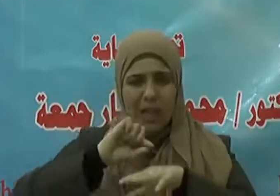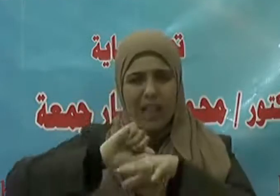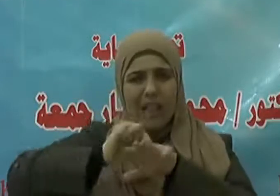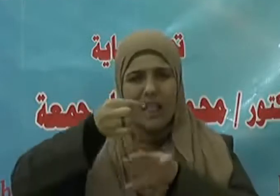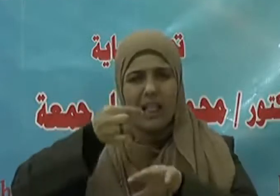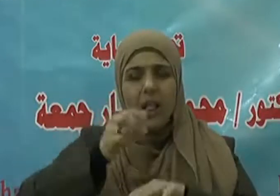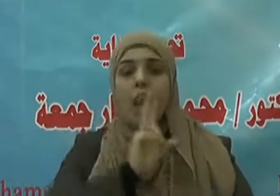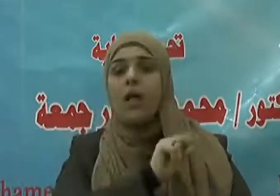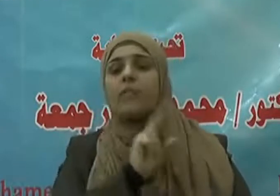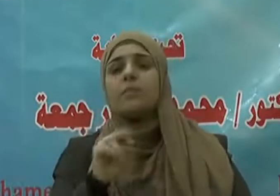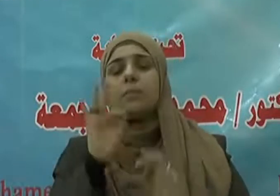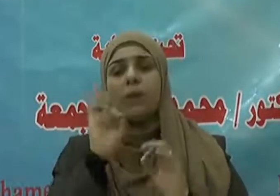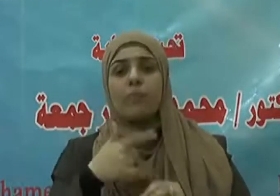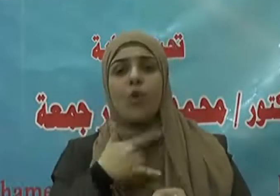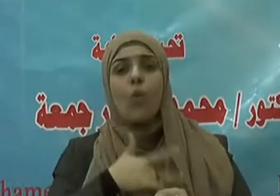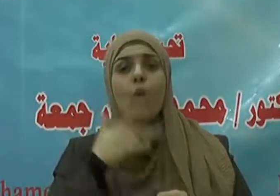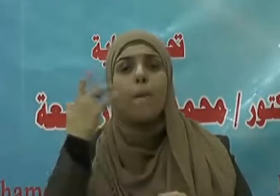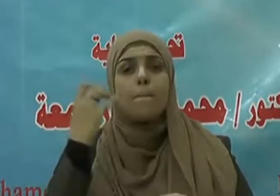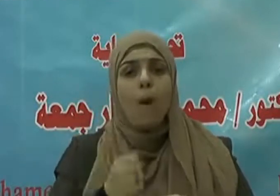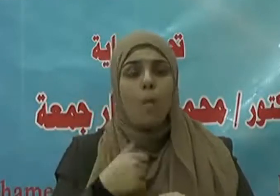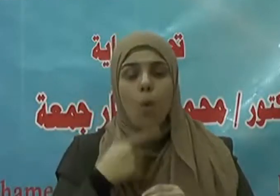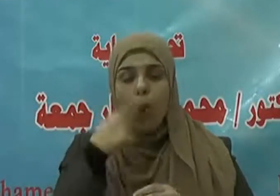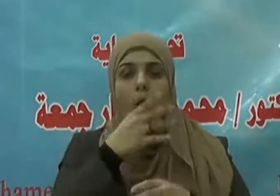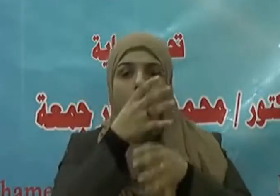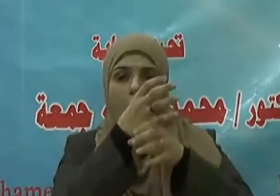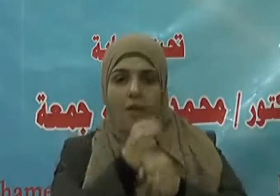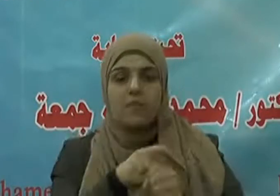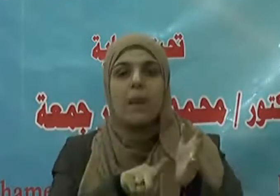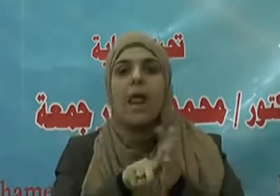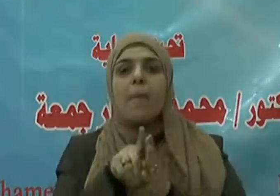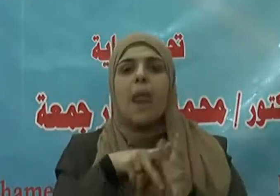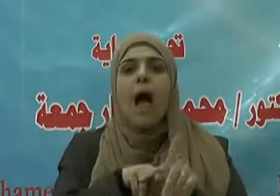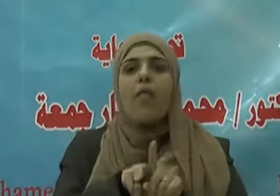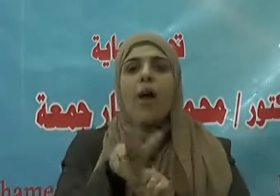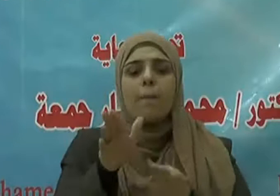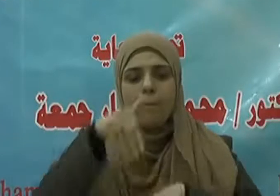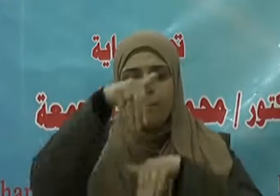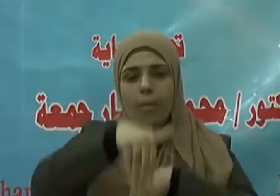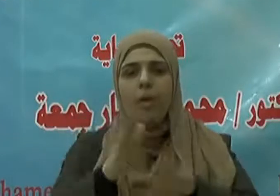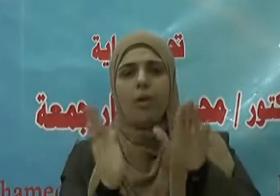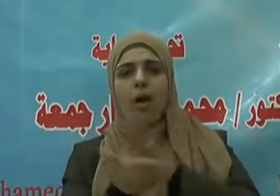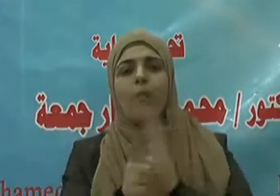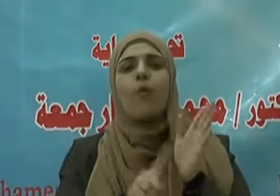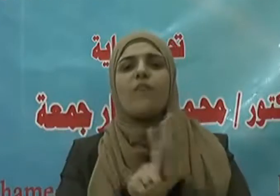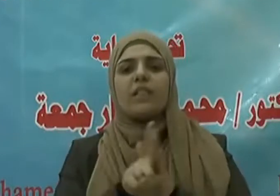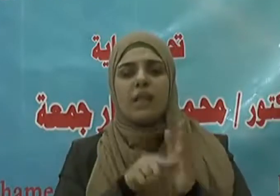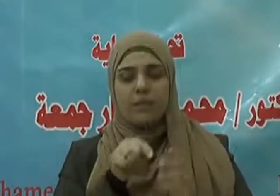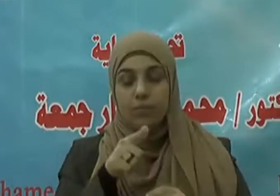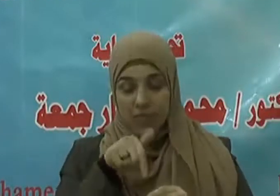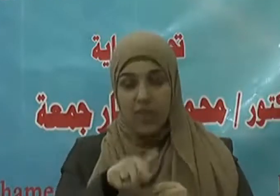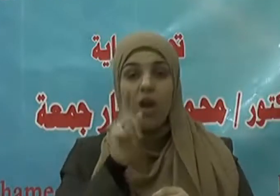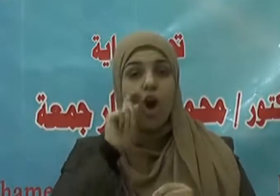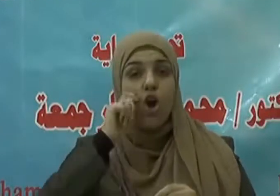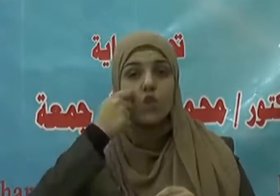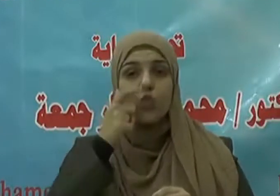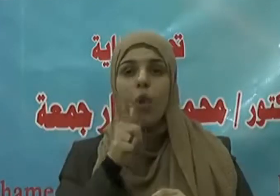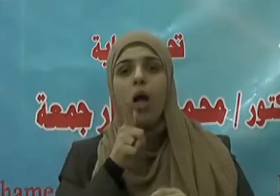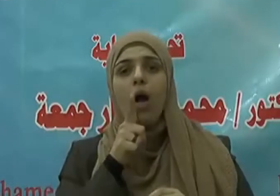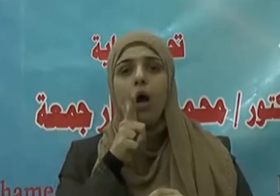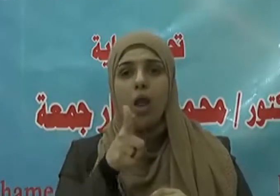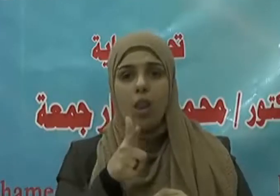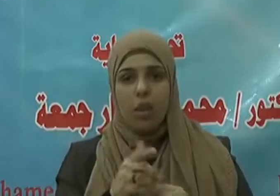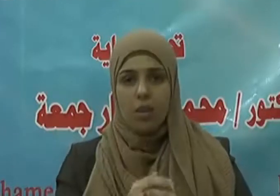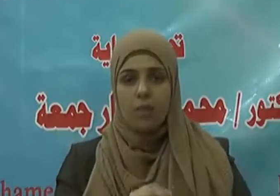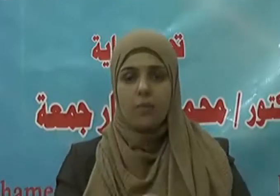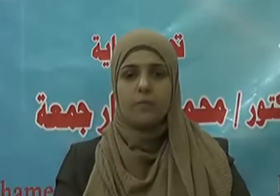وعدم إيذاء الإنسان لأخيه الإنسان يقول صلى الله عليه وسلم لا